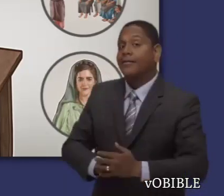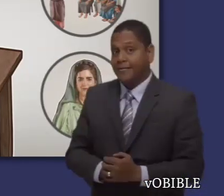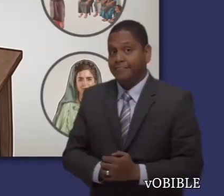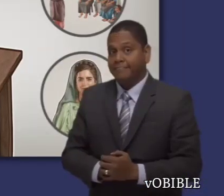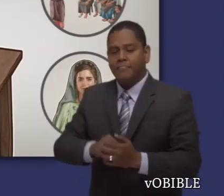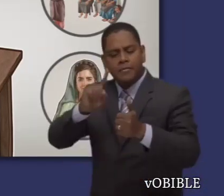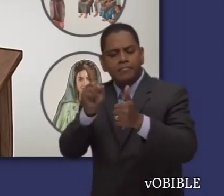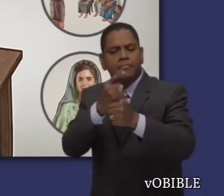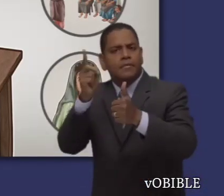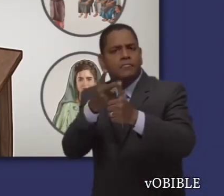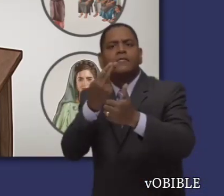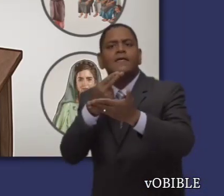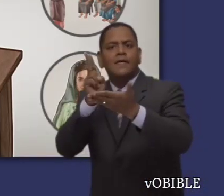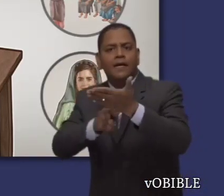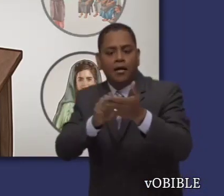señora en griego.